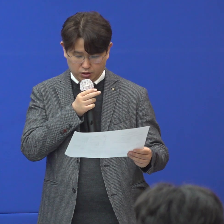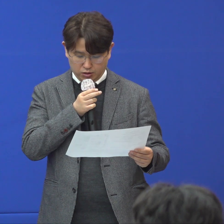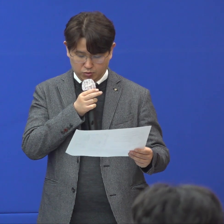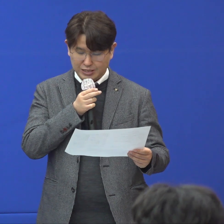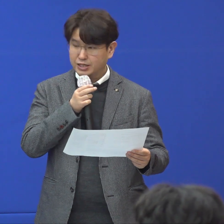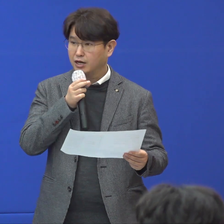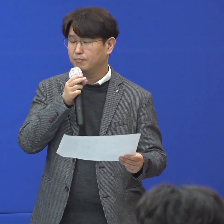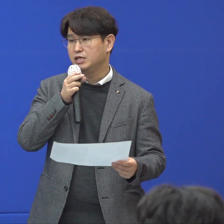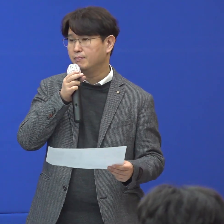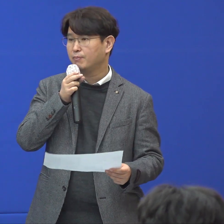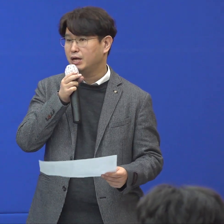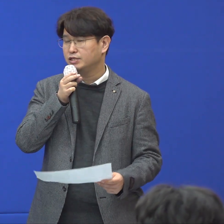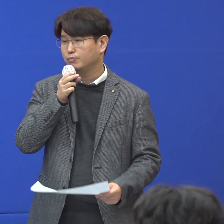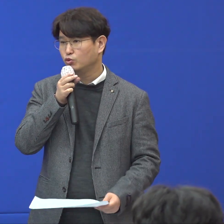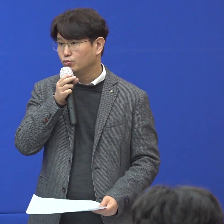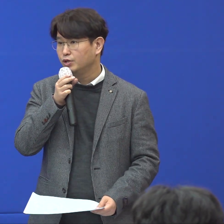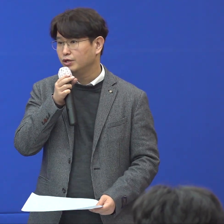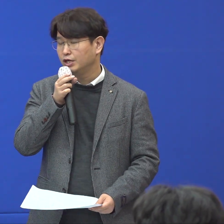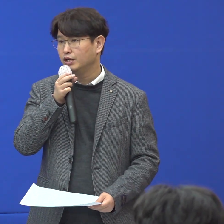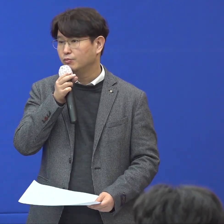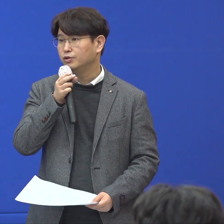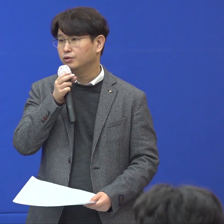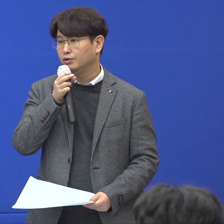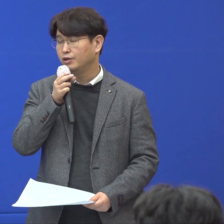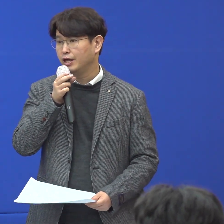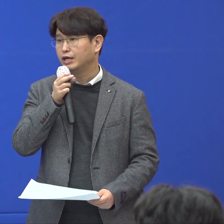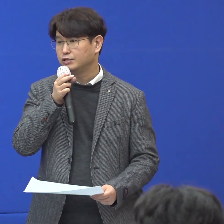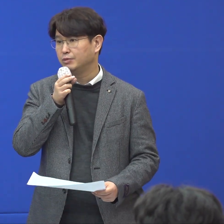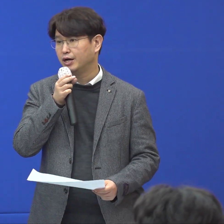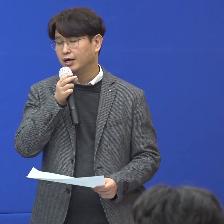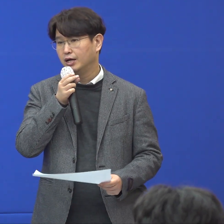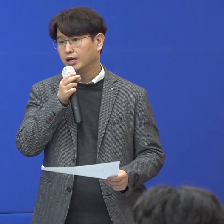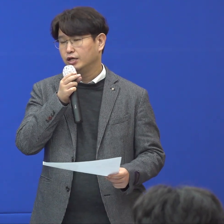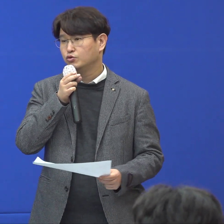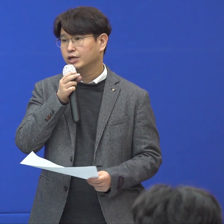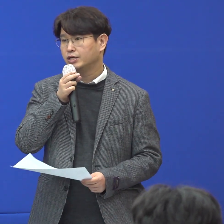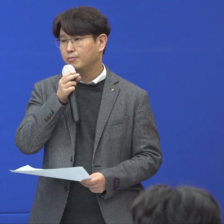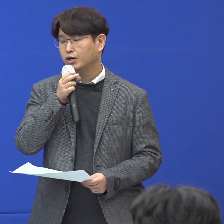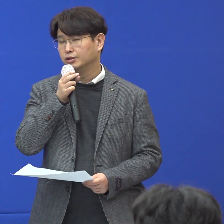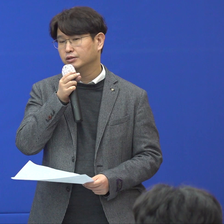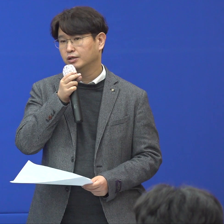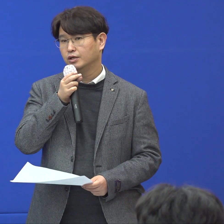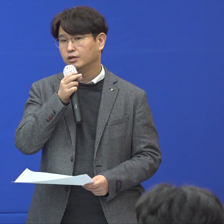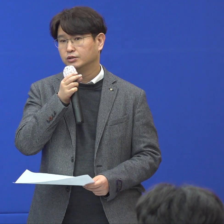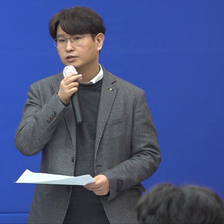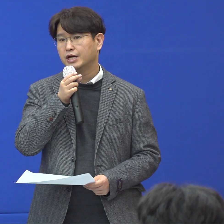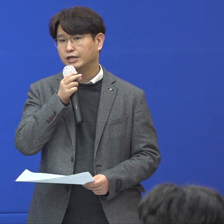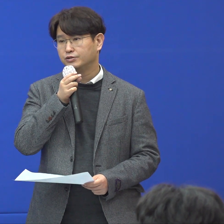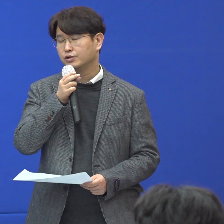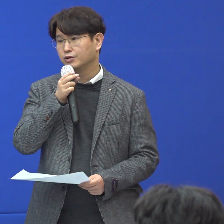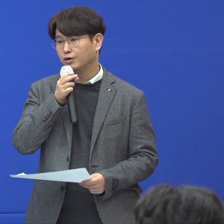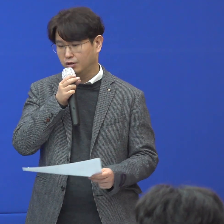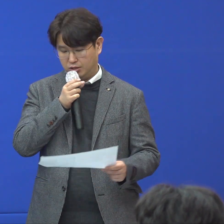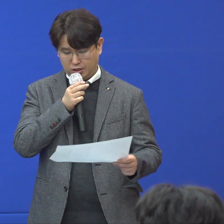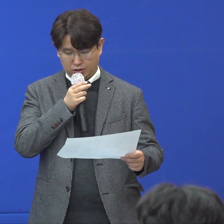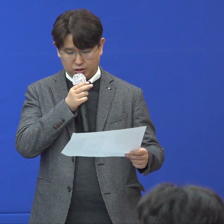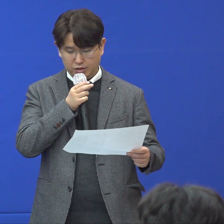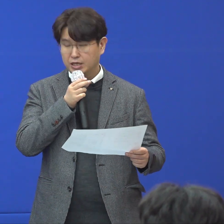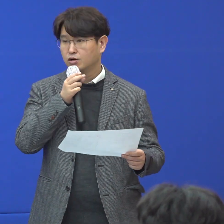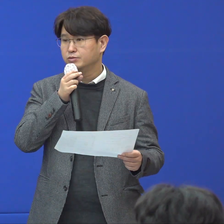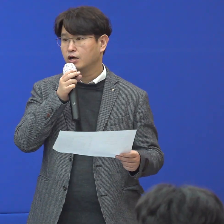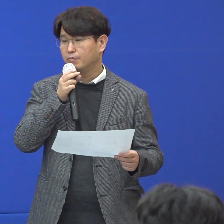환자가 286명이 입원해 계십니다. 이 중에 3명은 정상이 있으셔서